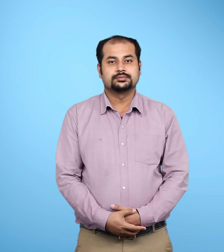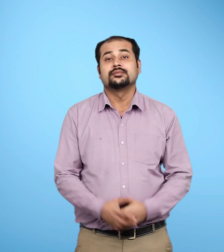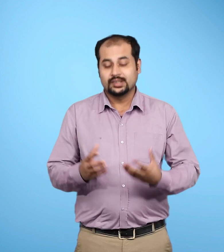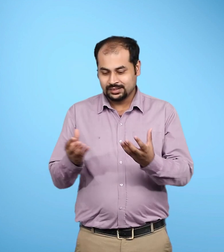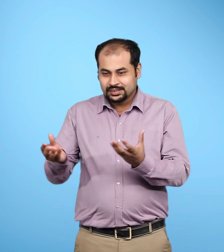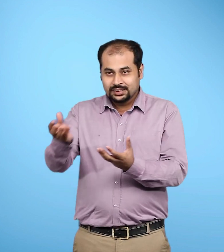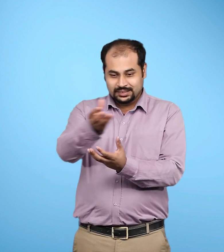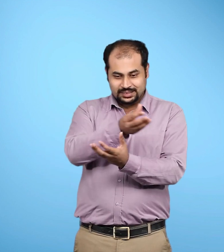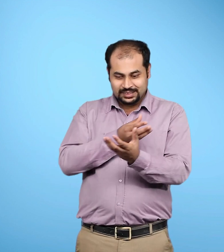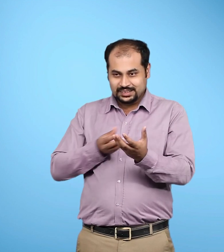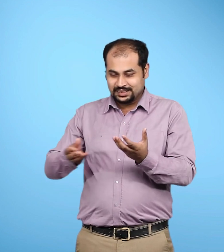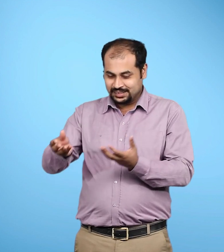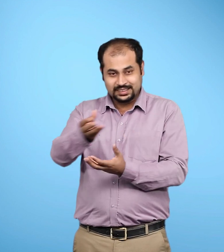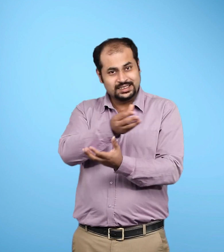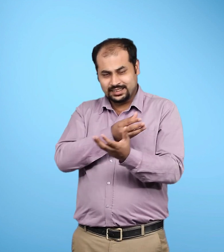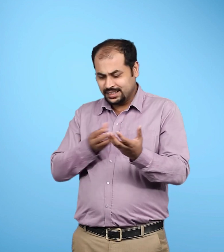उपग्रह एक खगोलिय पिंड है